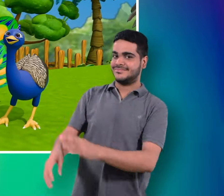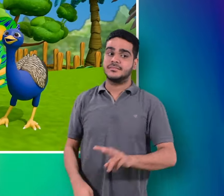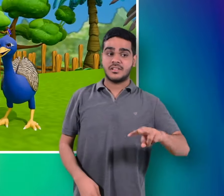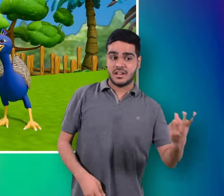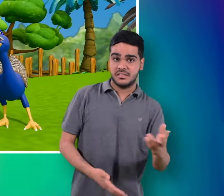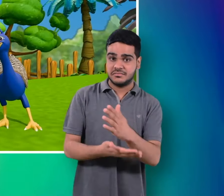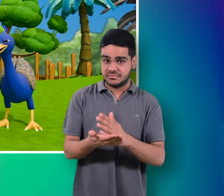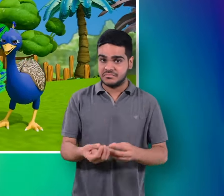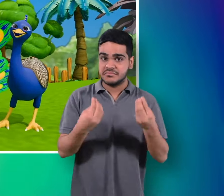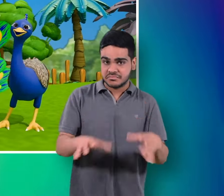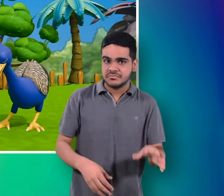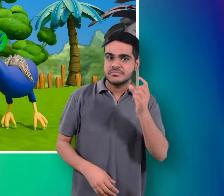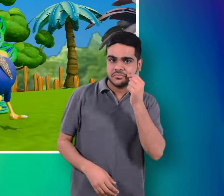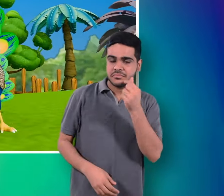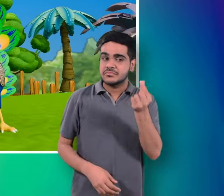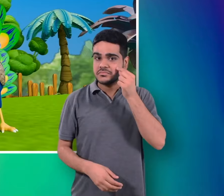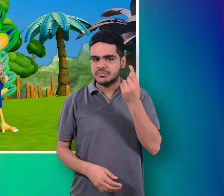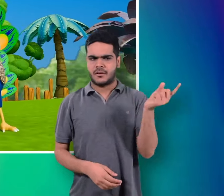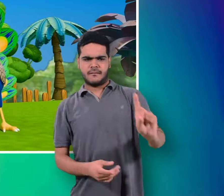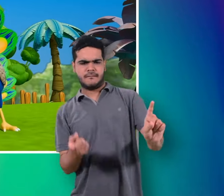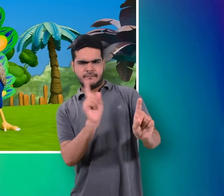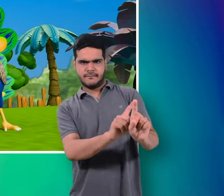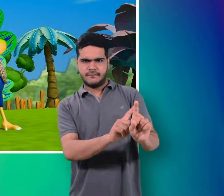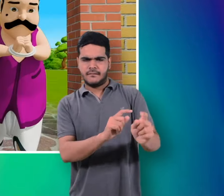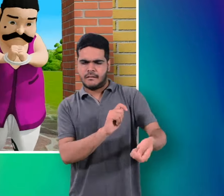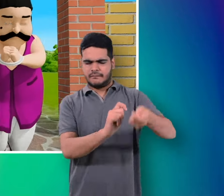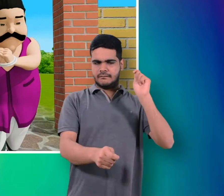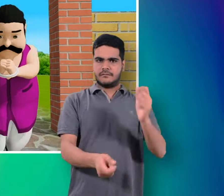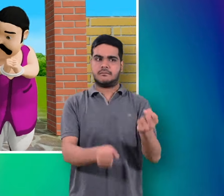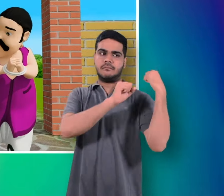बाकी जो बचा था काले चोर ले गए